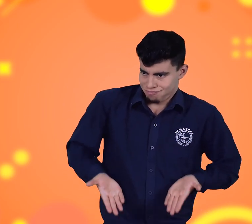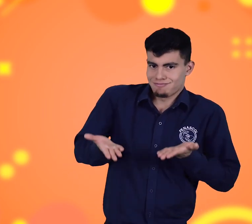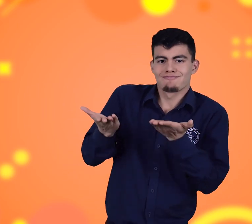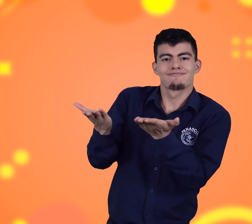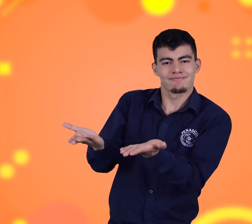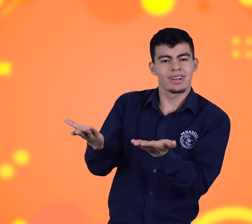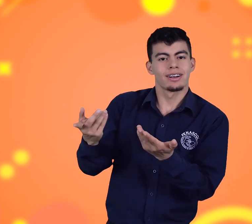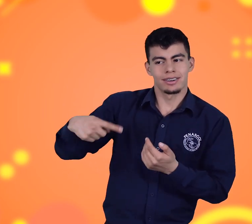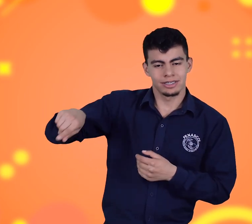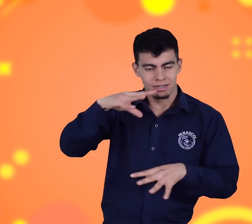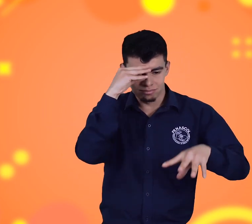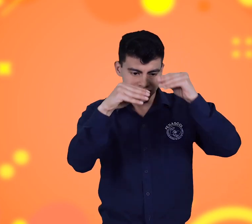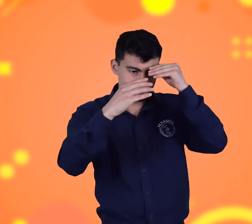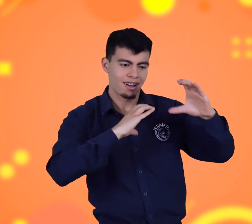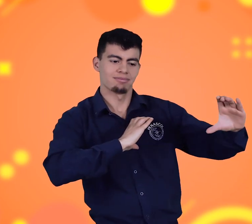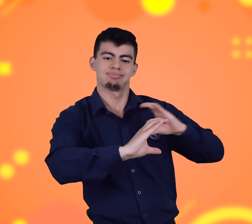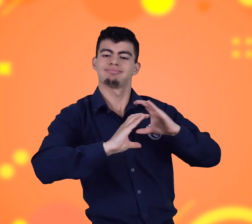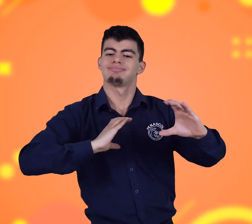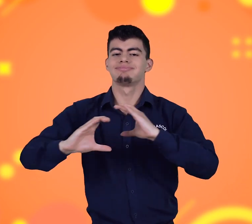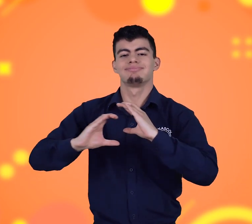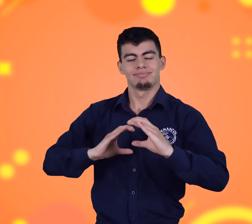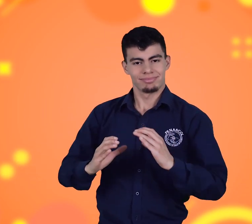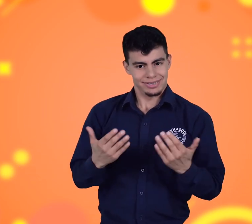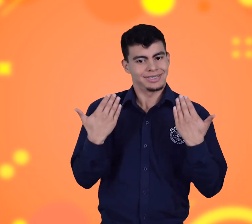y usarla para comunicarse. Es de gran beneficio.